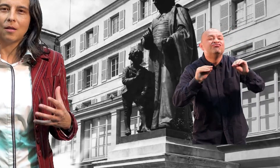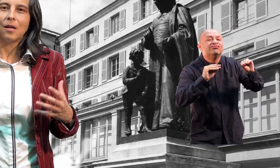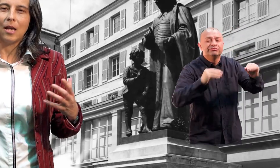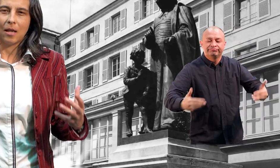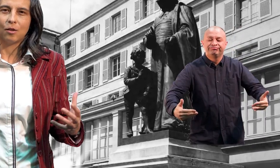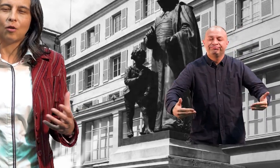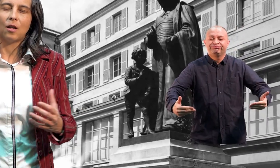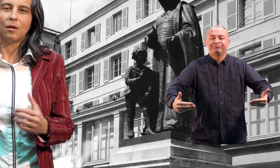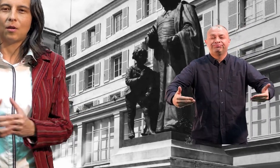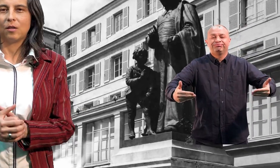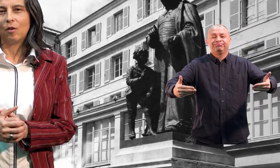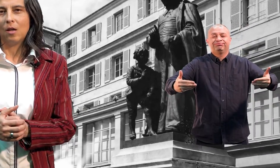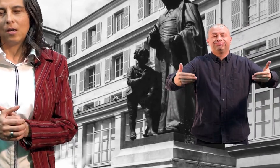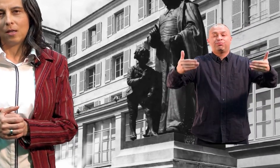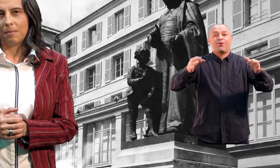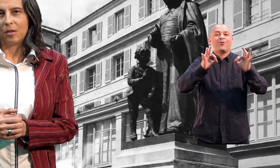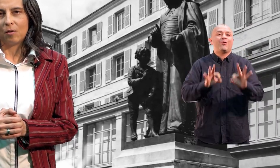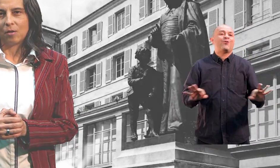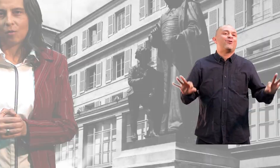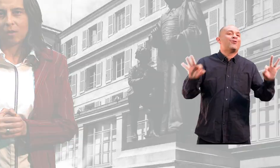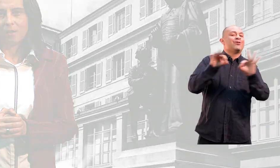en la historia de la educación de la persona sorda.